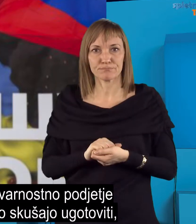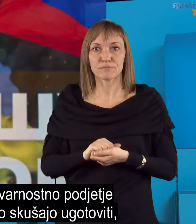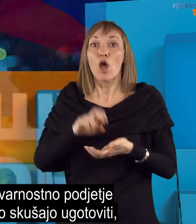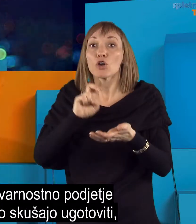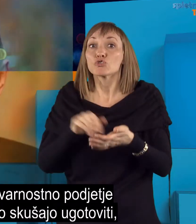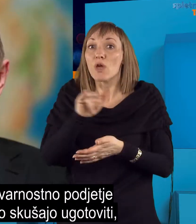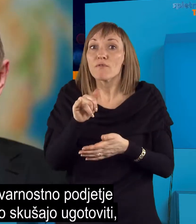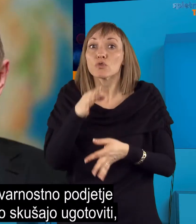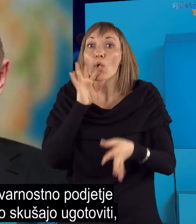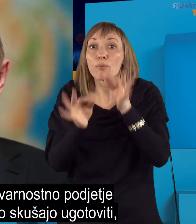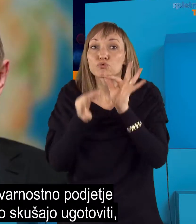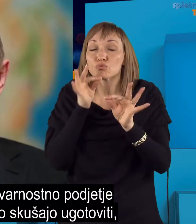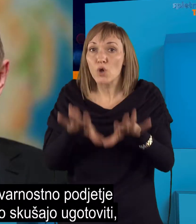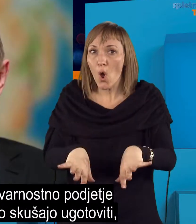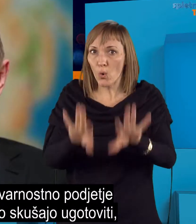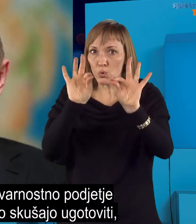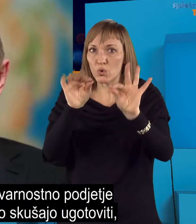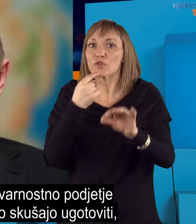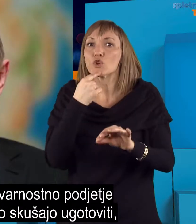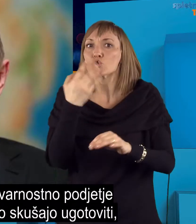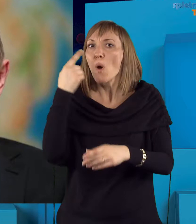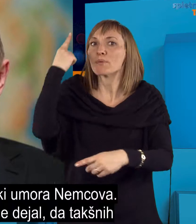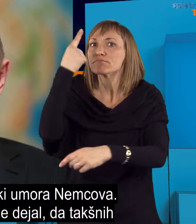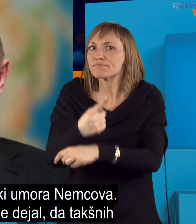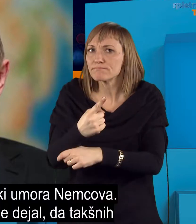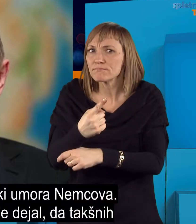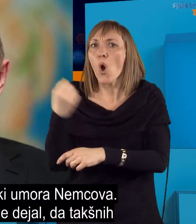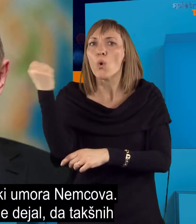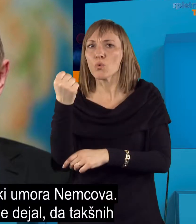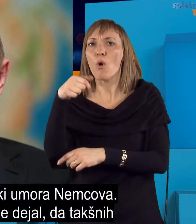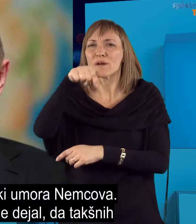Še vedno skušajo ugotoviti, kdo so bili naročniki umora Nemcova.